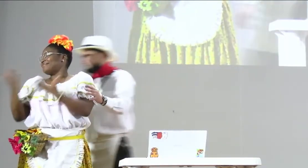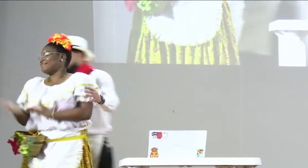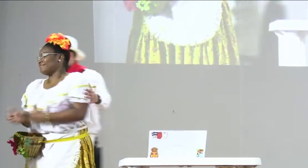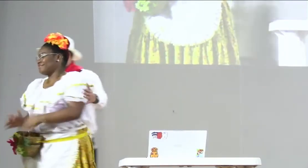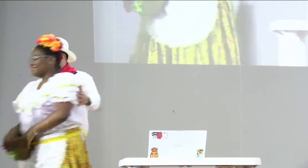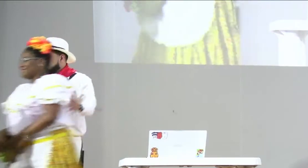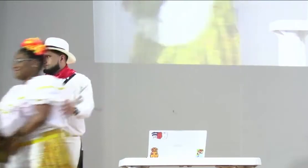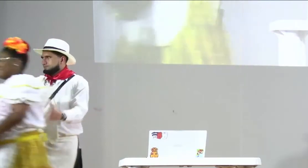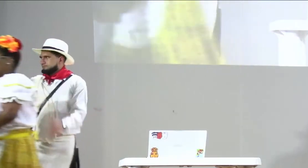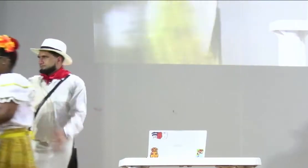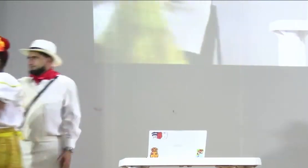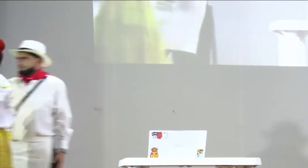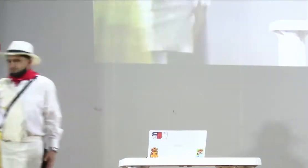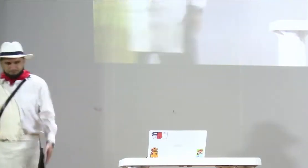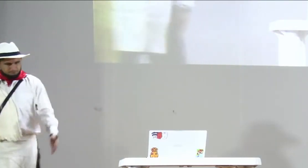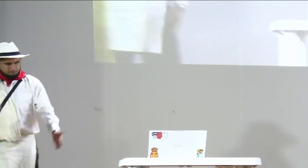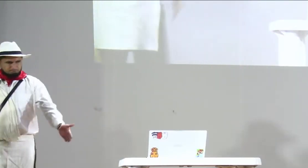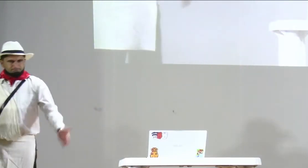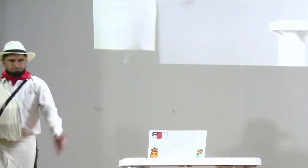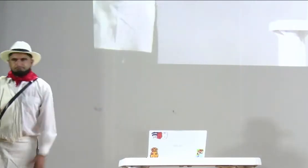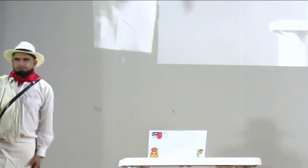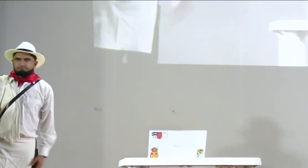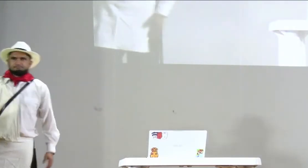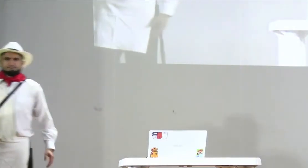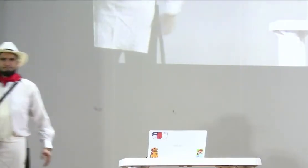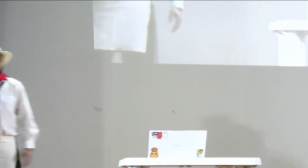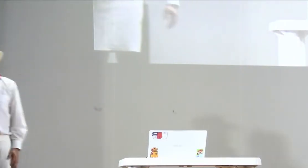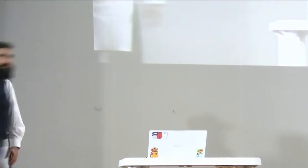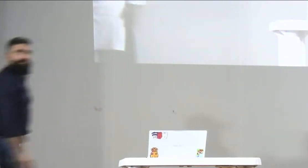el piso es tuyo. Adelante.